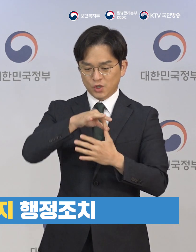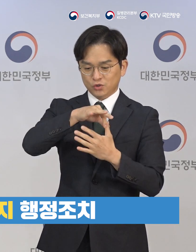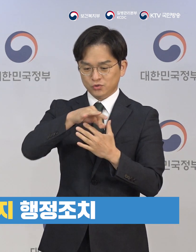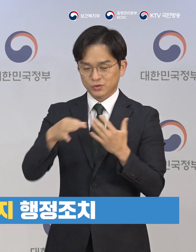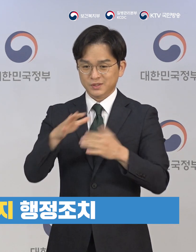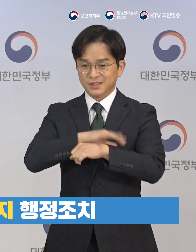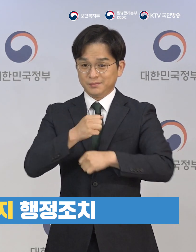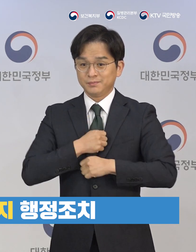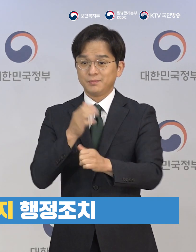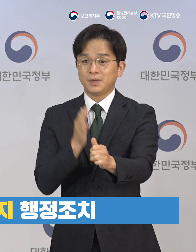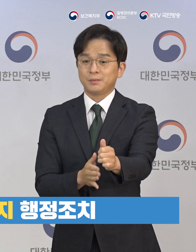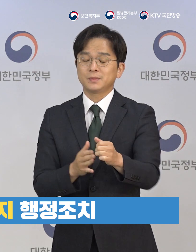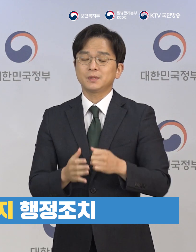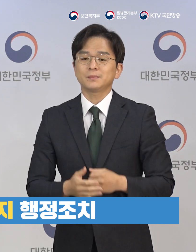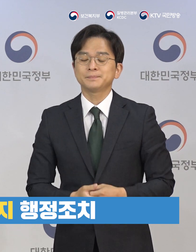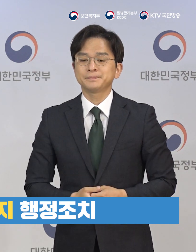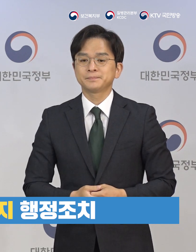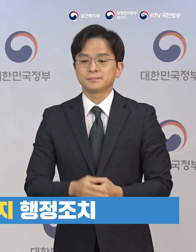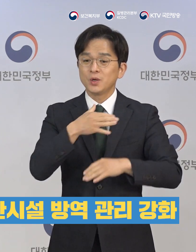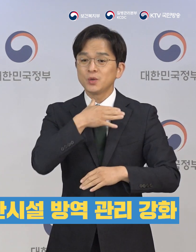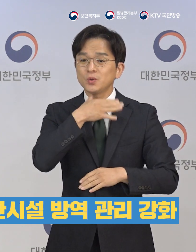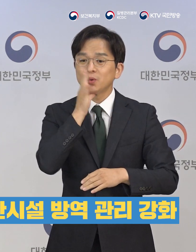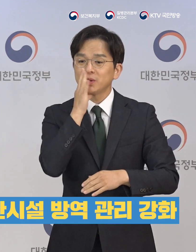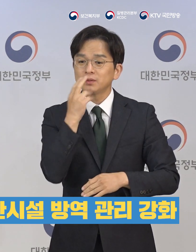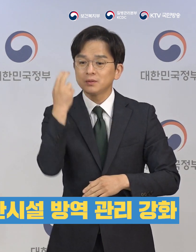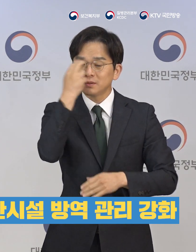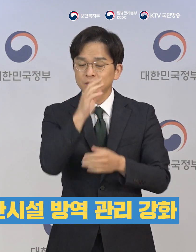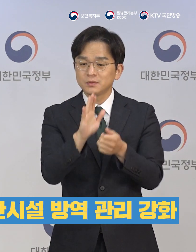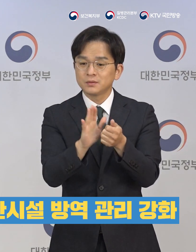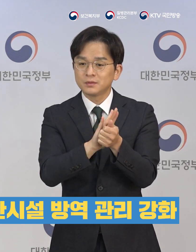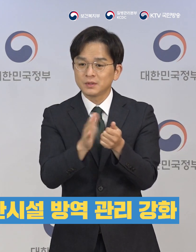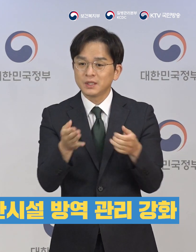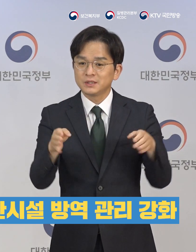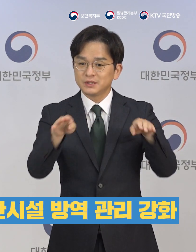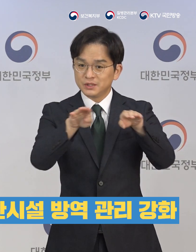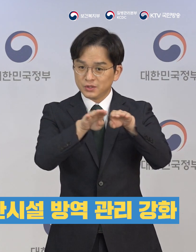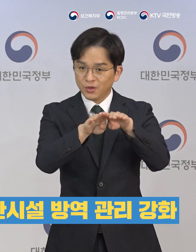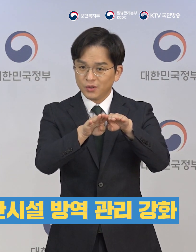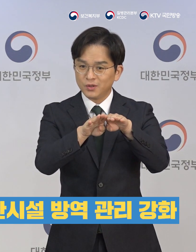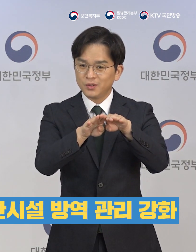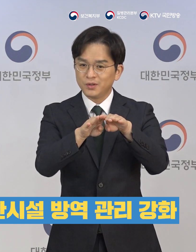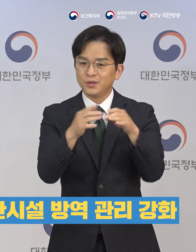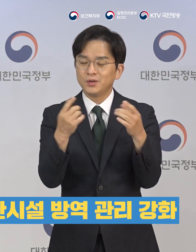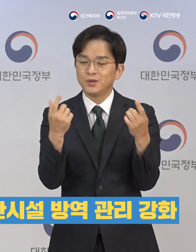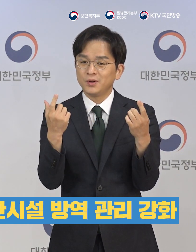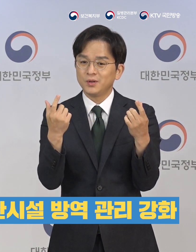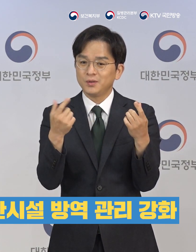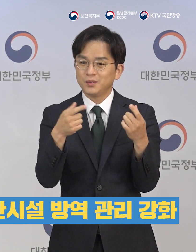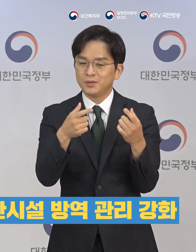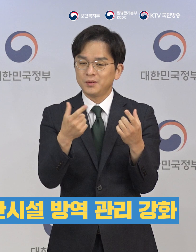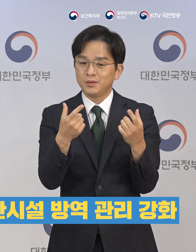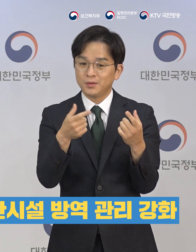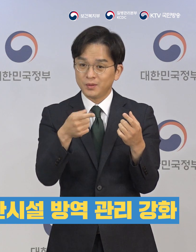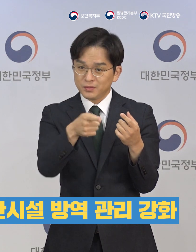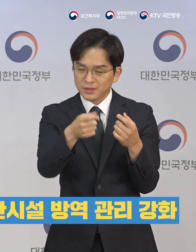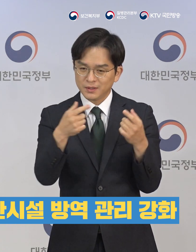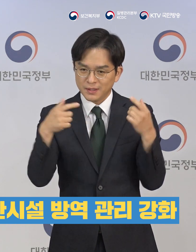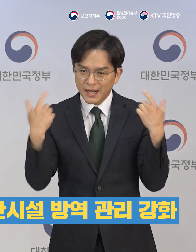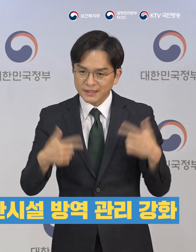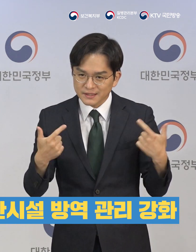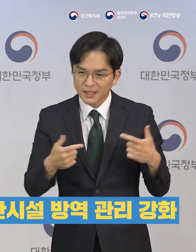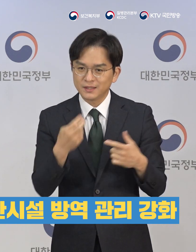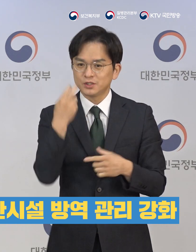철저히 준수해 주시기 바랍니다. 요양병원이나 요양센터와 같은 고위험금 집단 시설에 대해서도